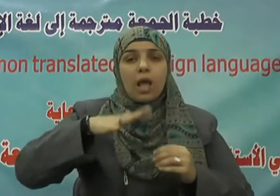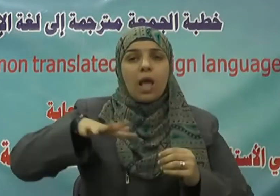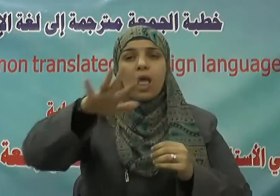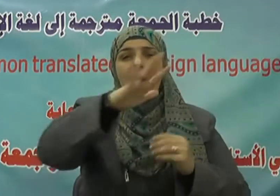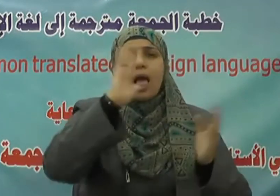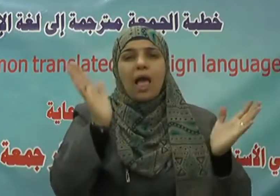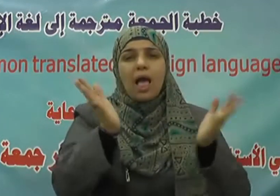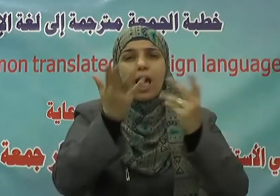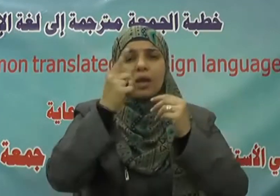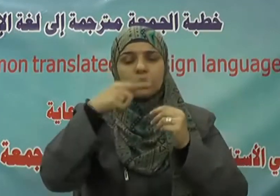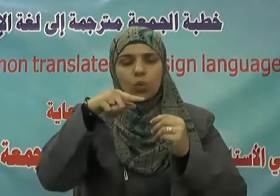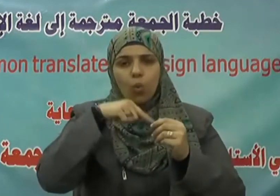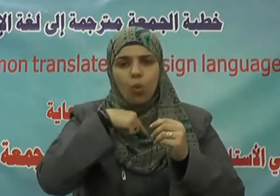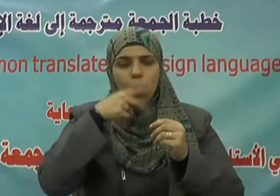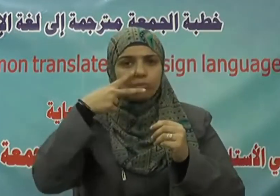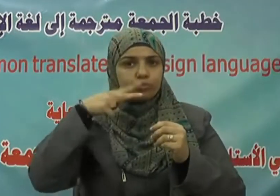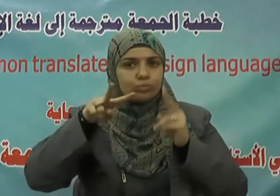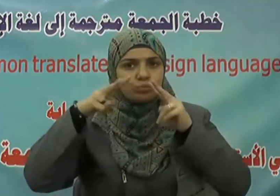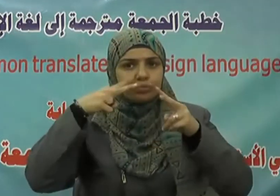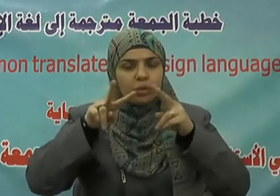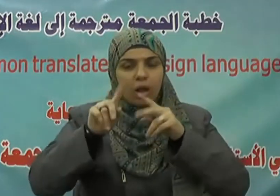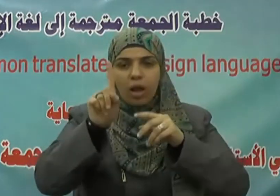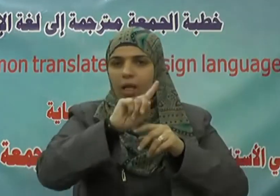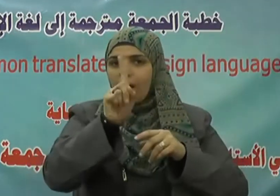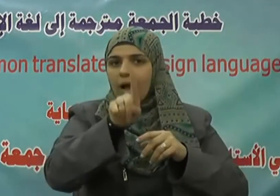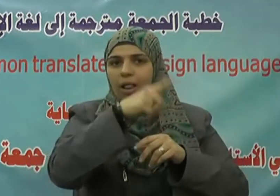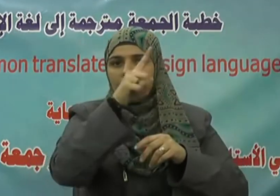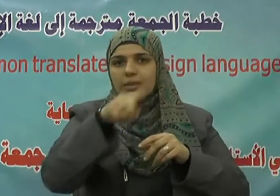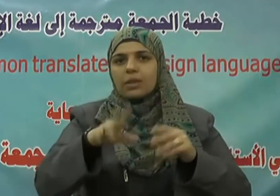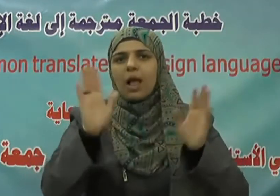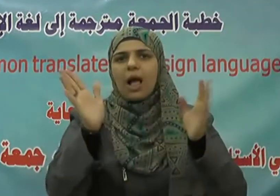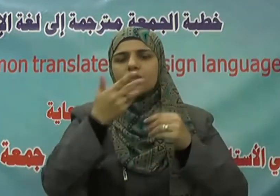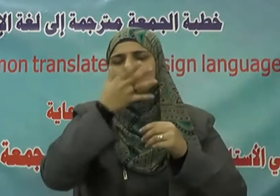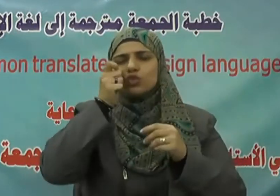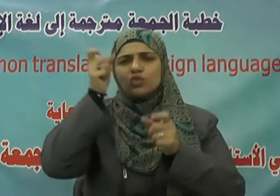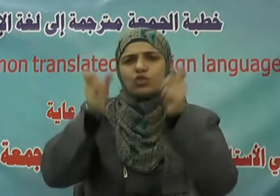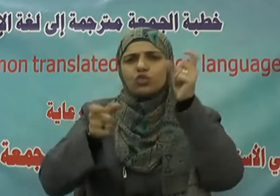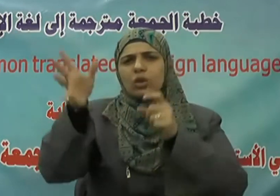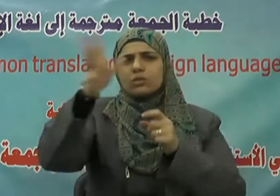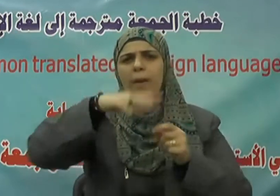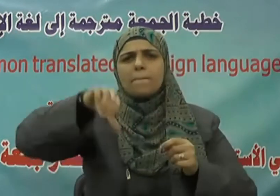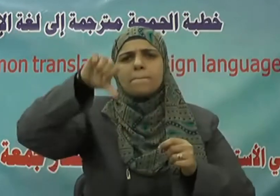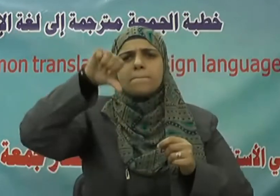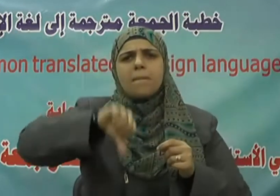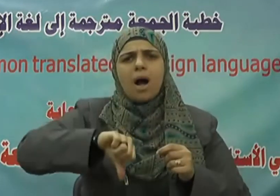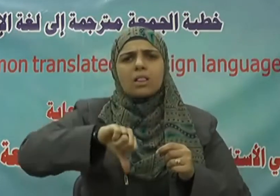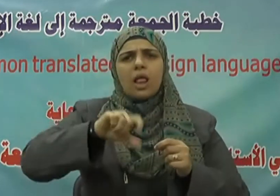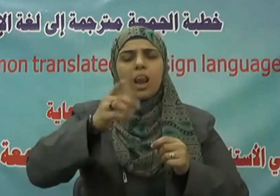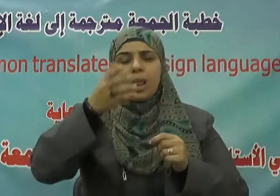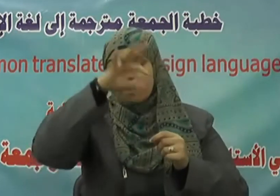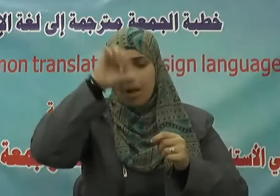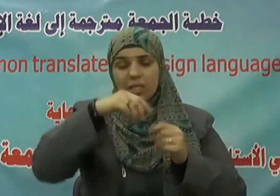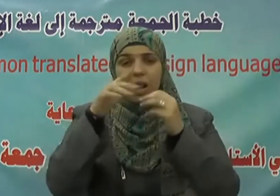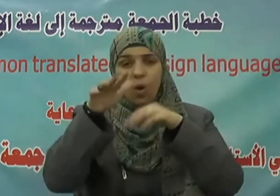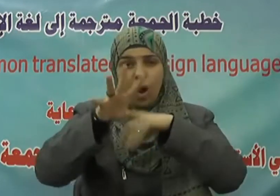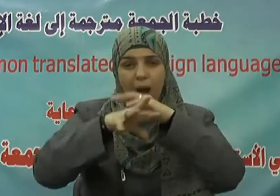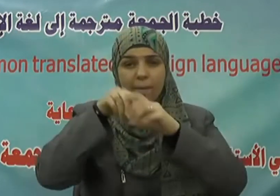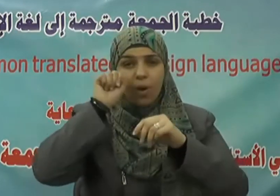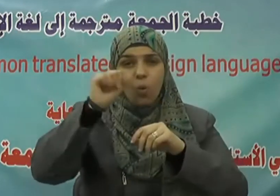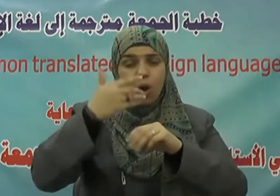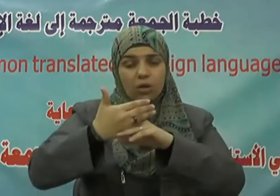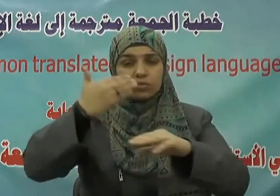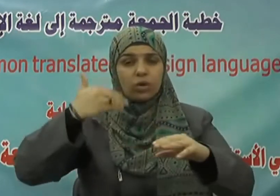التحريف ولا يأتيه الباطل من بين يديه ولا من خلفه ولا